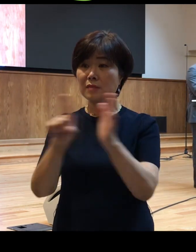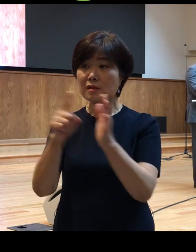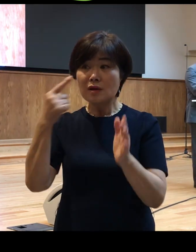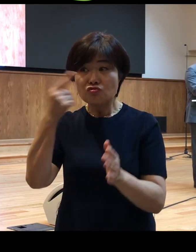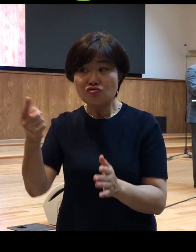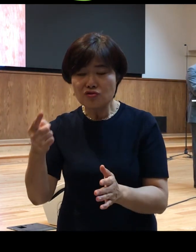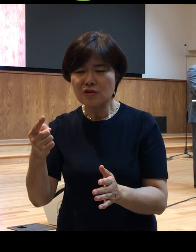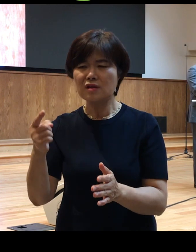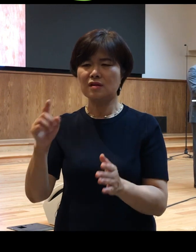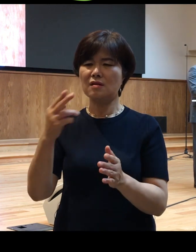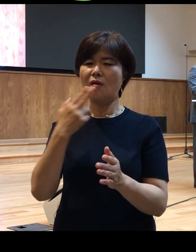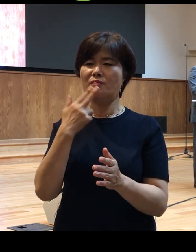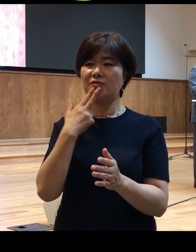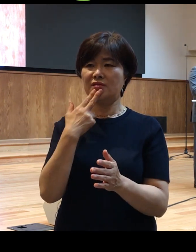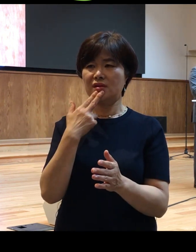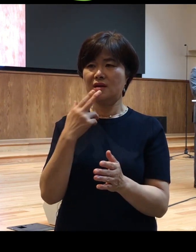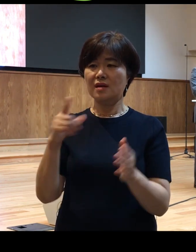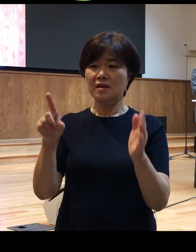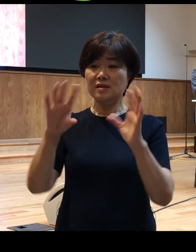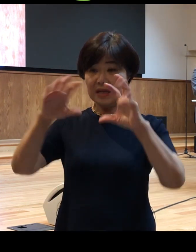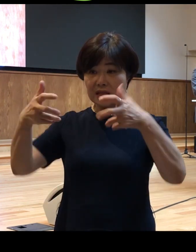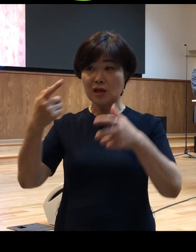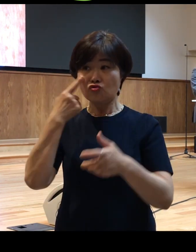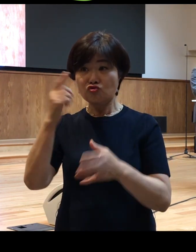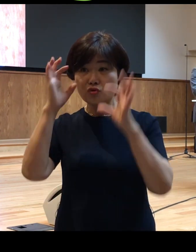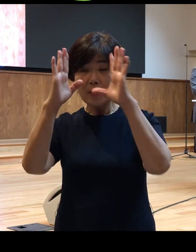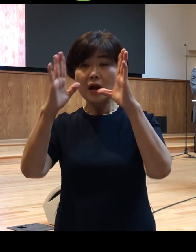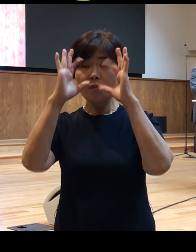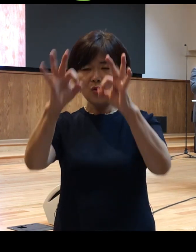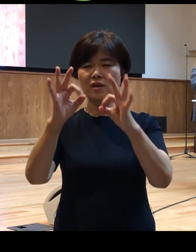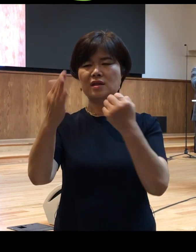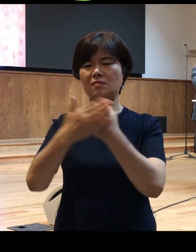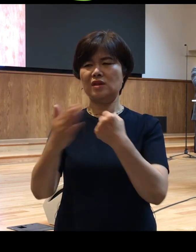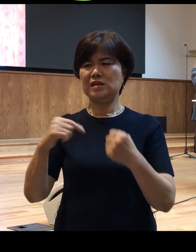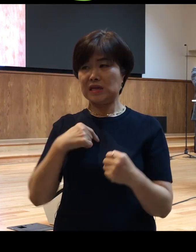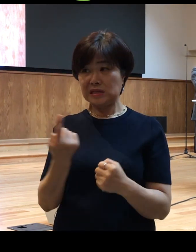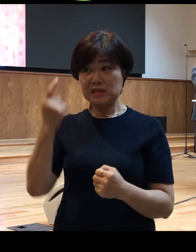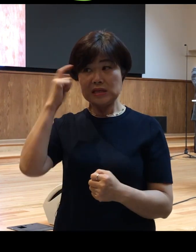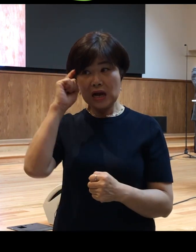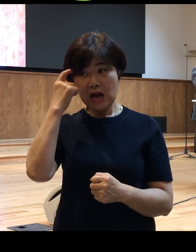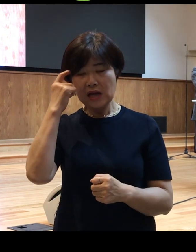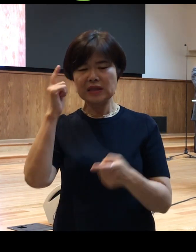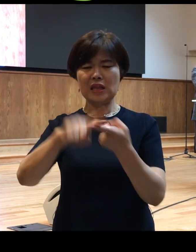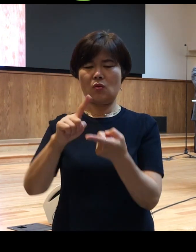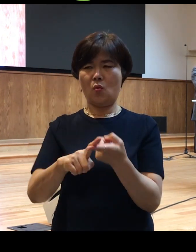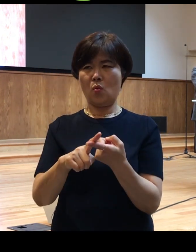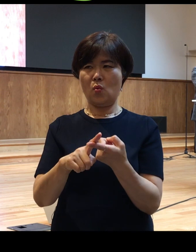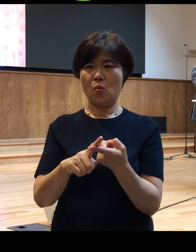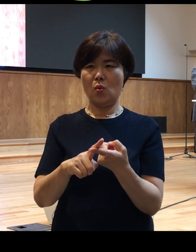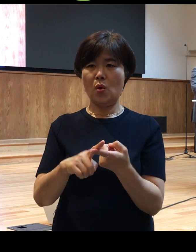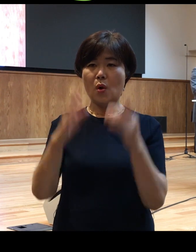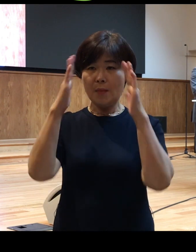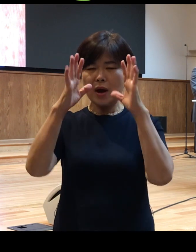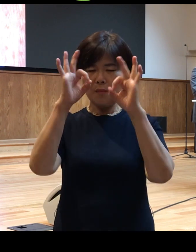세상의 눈으로 바라보니까 자신들이 생각하는 대로 바라보고 판단한 것입니다